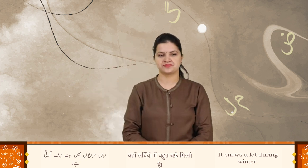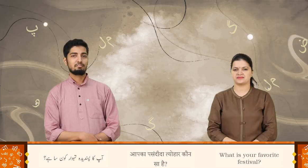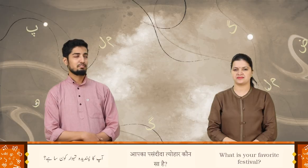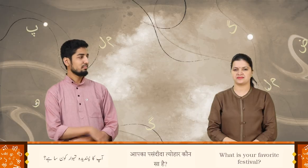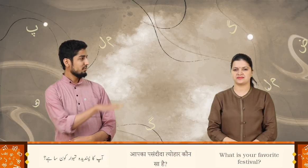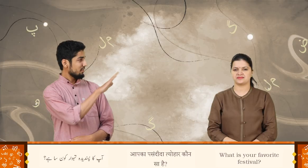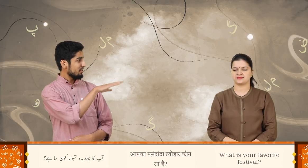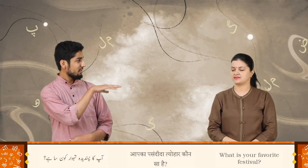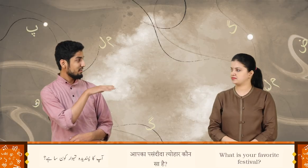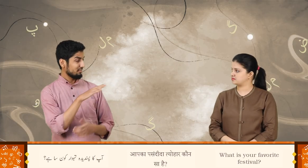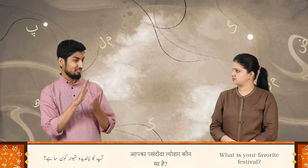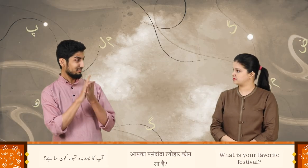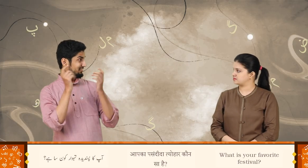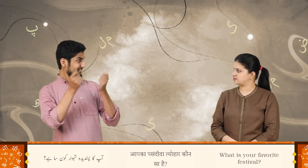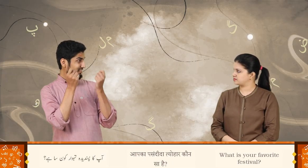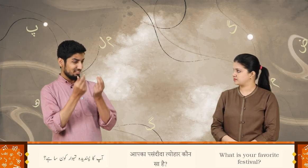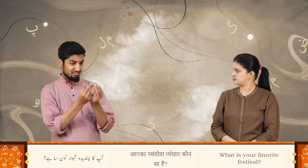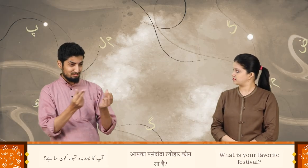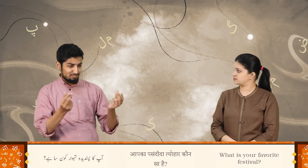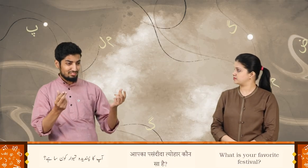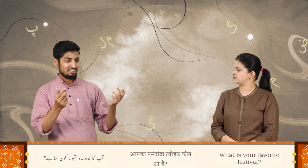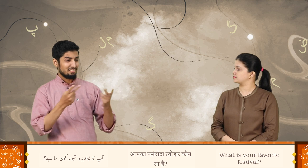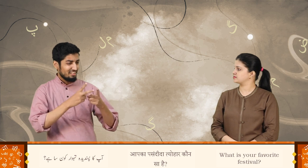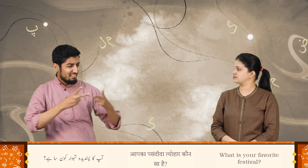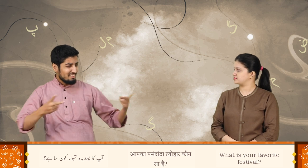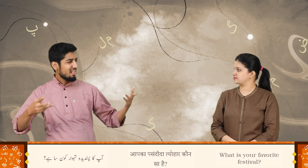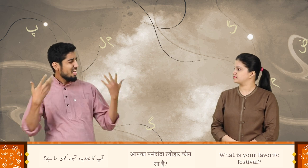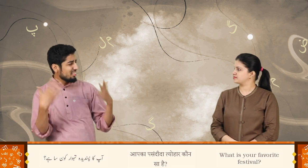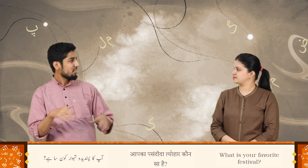آپ کا پسندیدہ تیوہار کون سا ہے؟